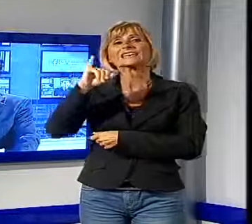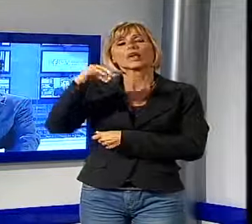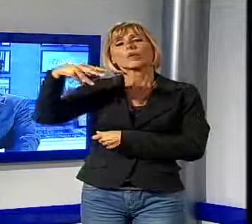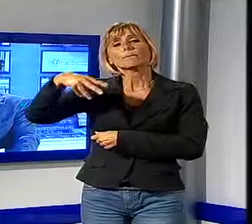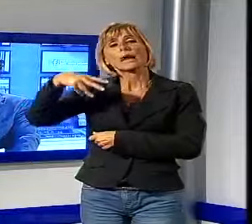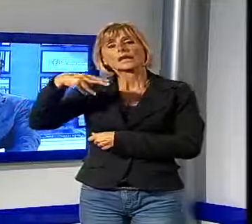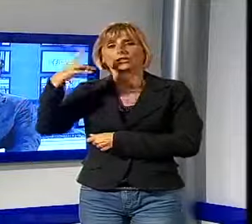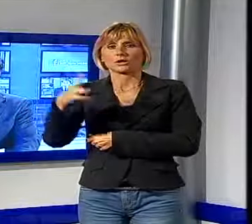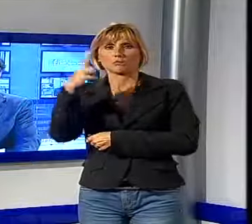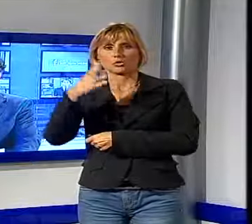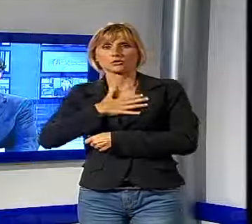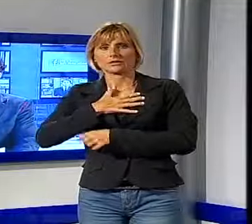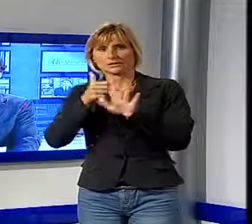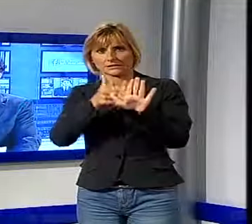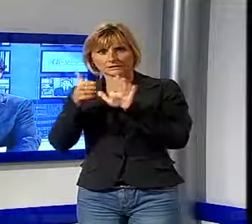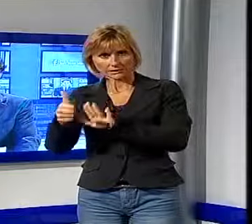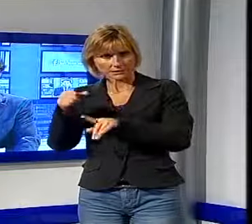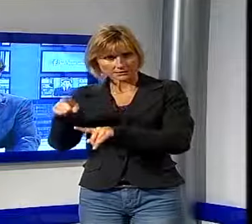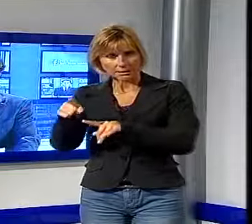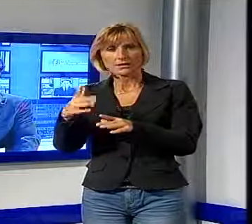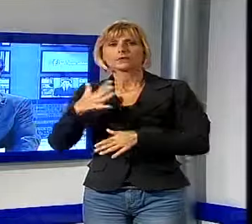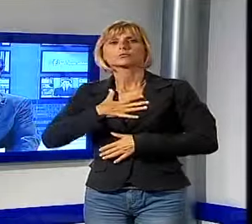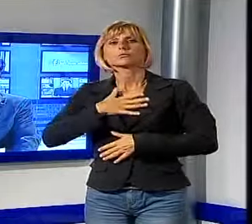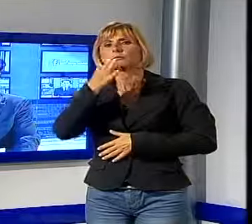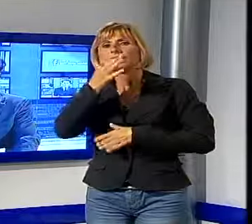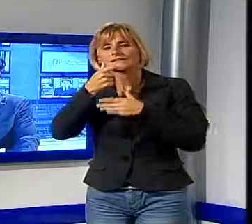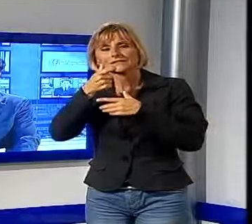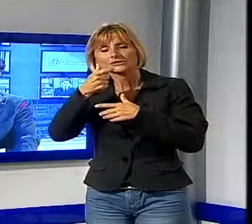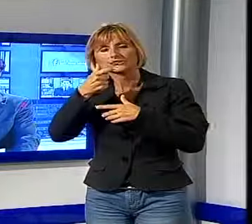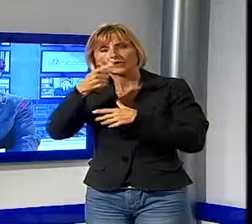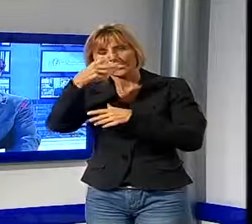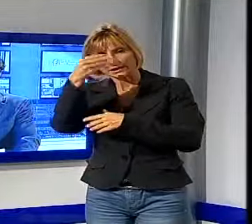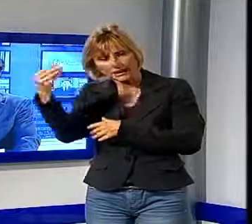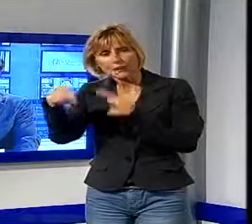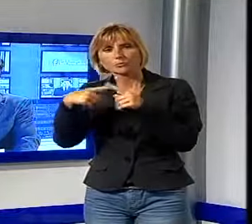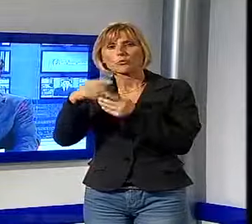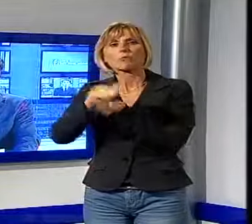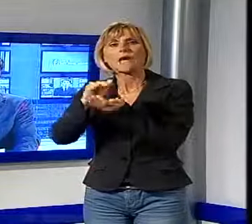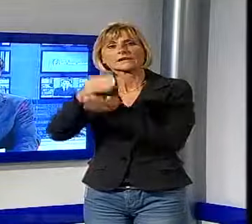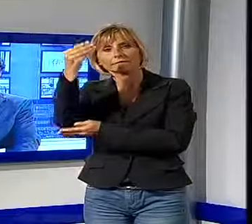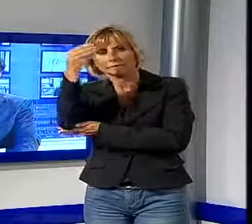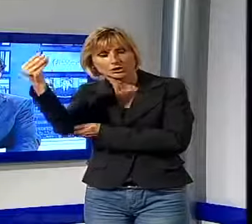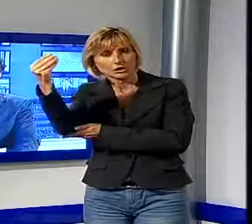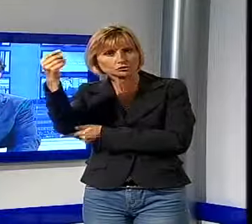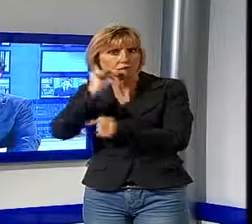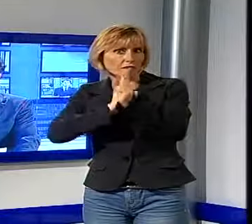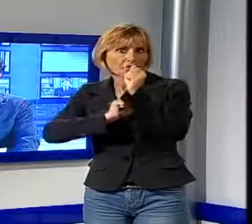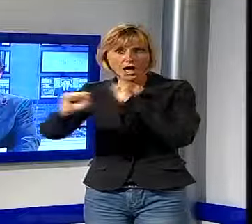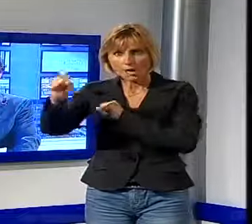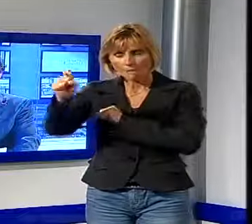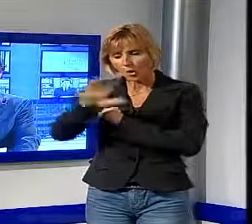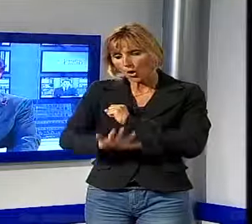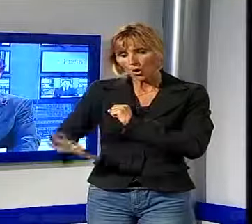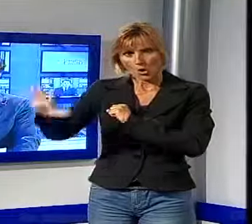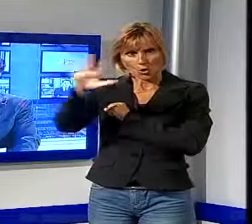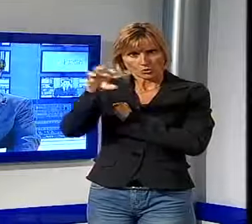Marchetti, titolare della pasticceria e panificio omonimo. Molto conosciuto davvero in questa